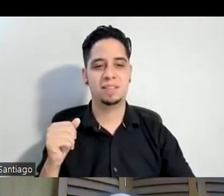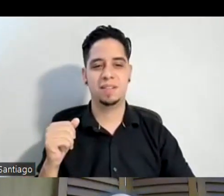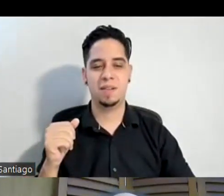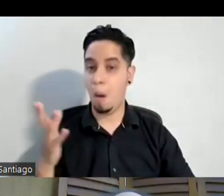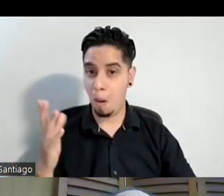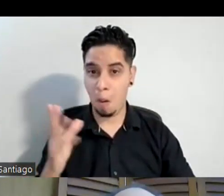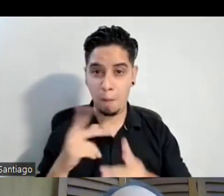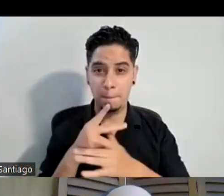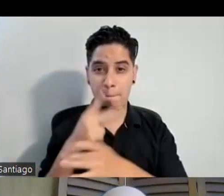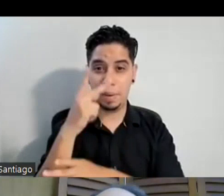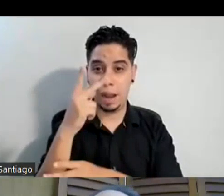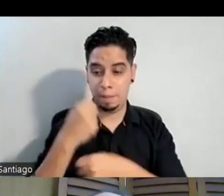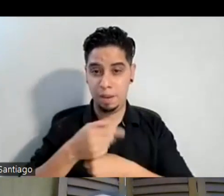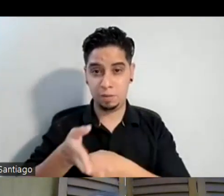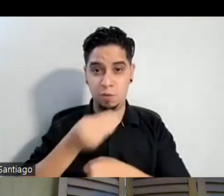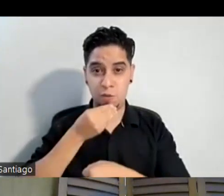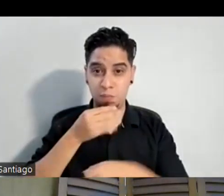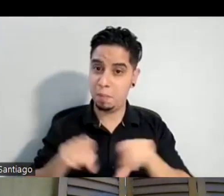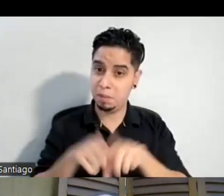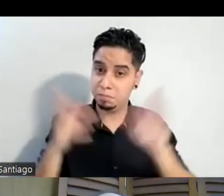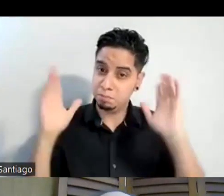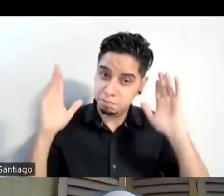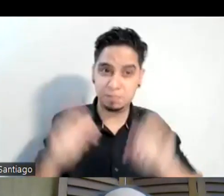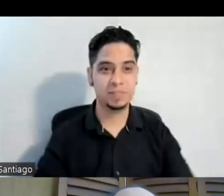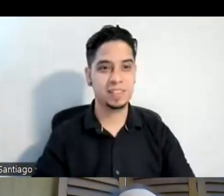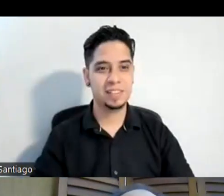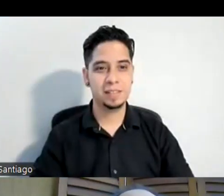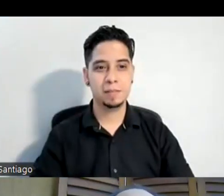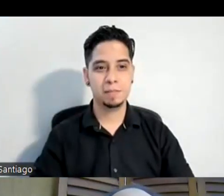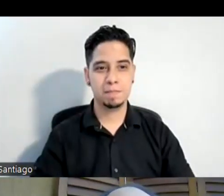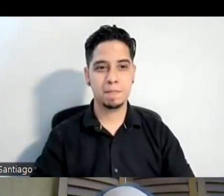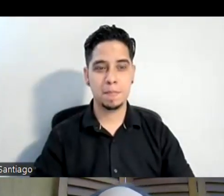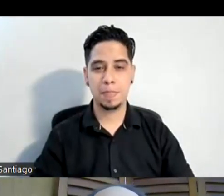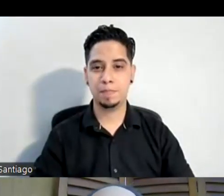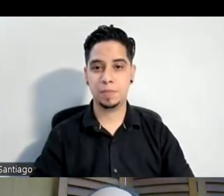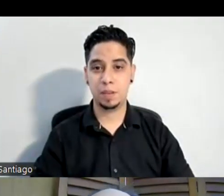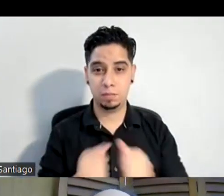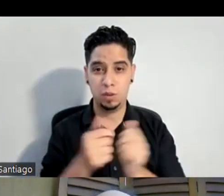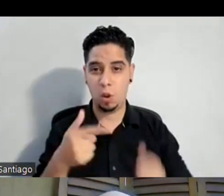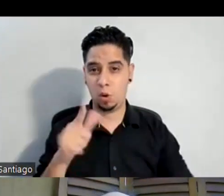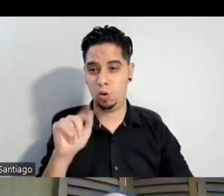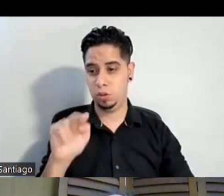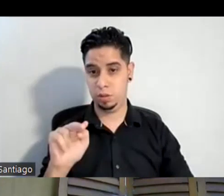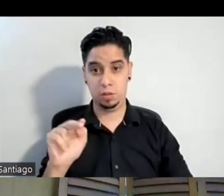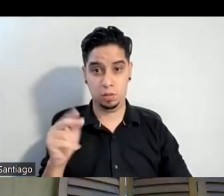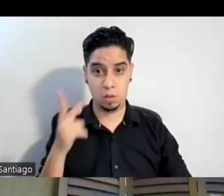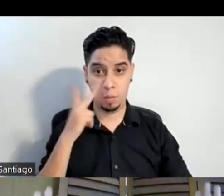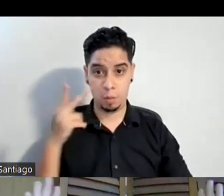también también eso es el que va a comer sin gluten así que nos vemos y nos vamos para el